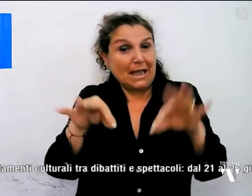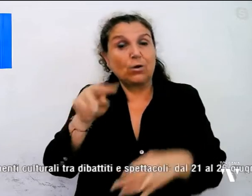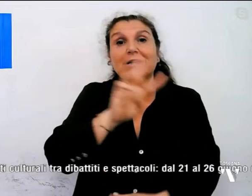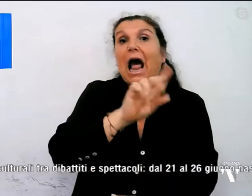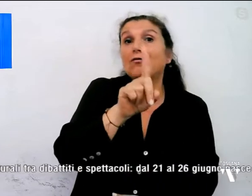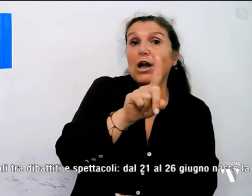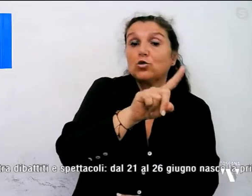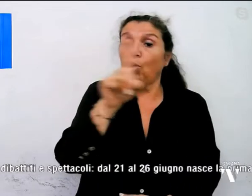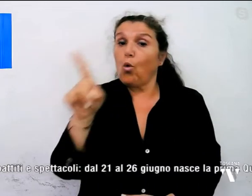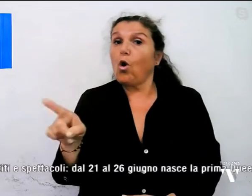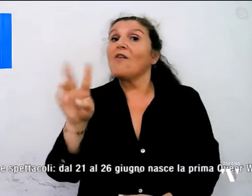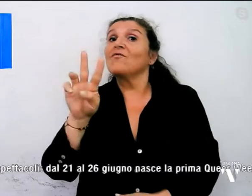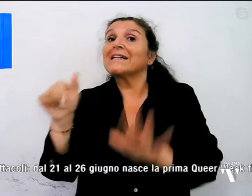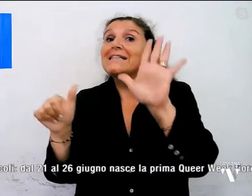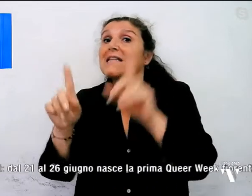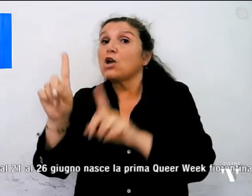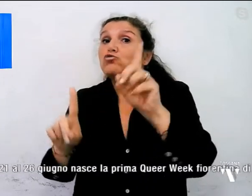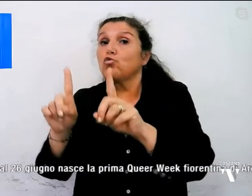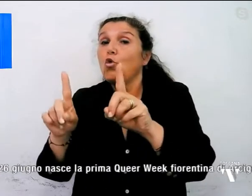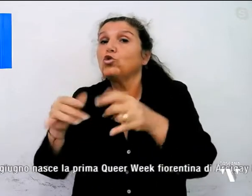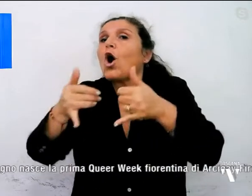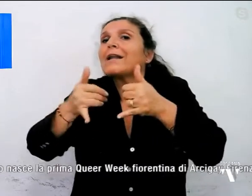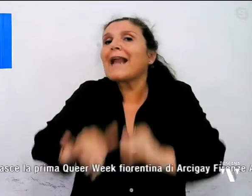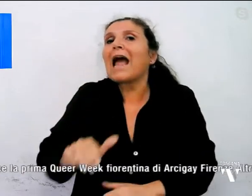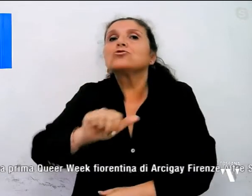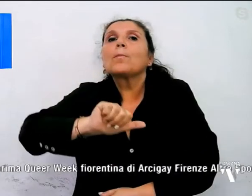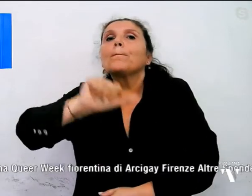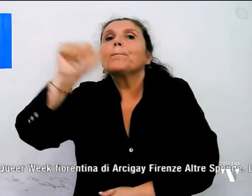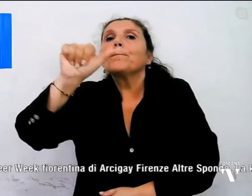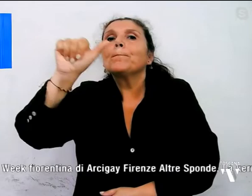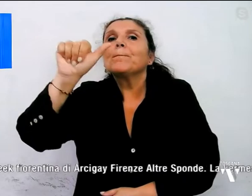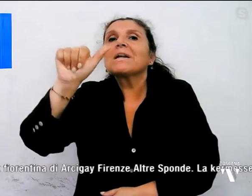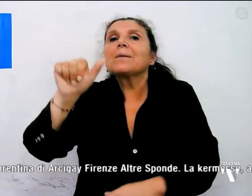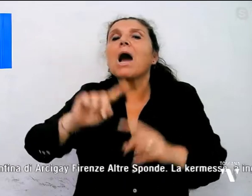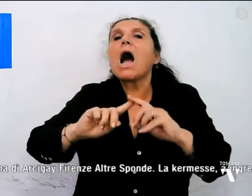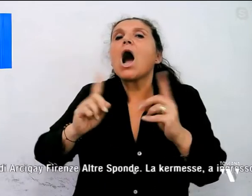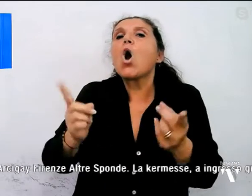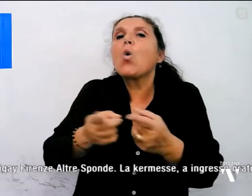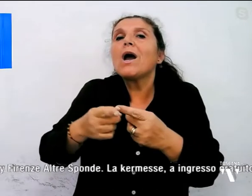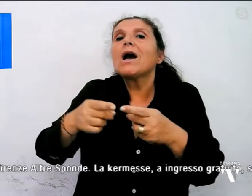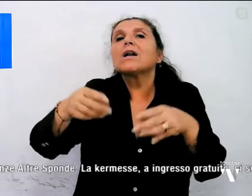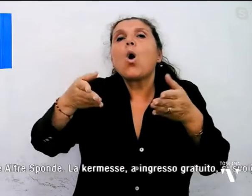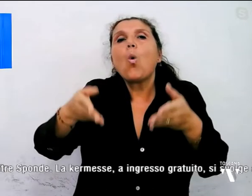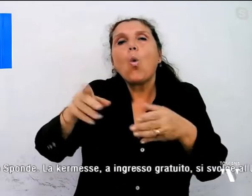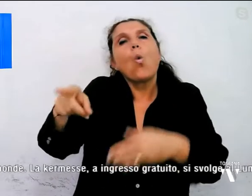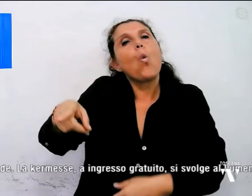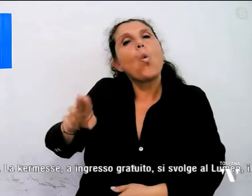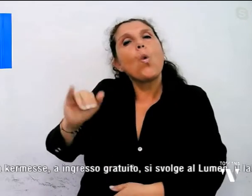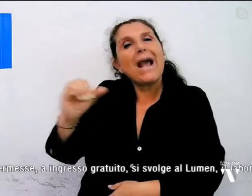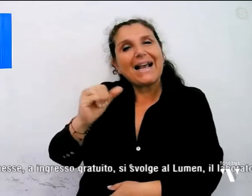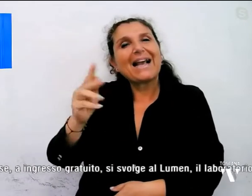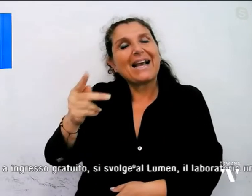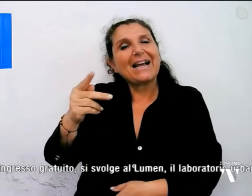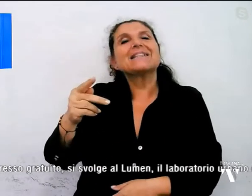26 giugno nasce la prima Queer Week Fiorentina di Archie Gay